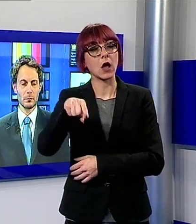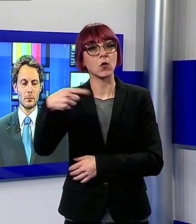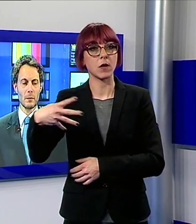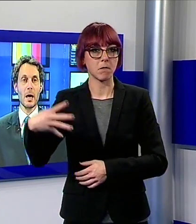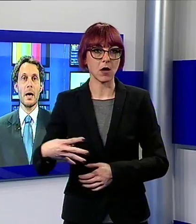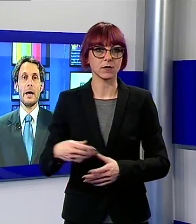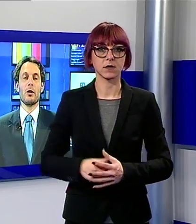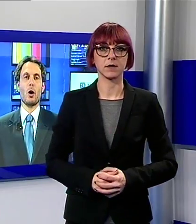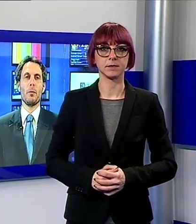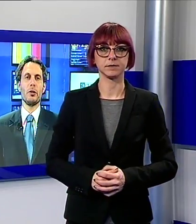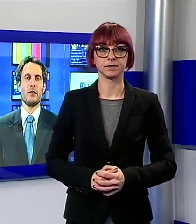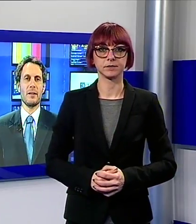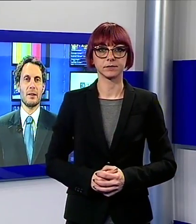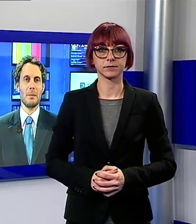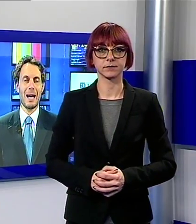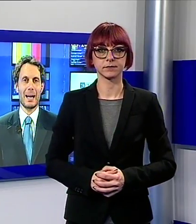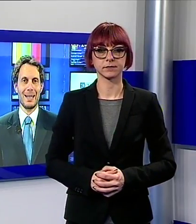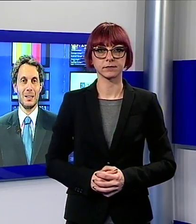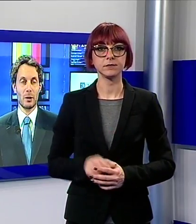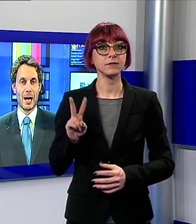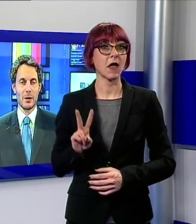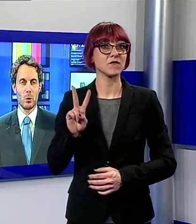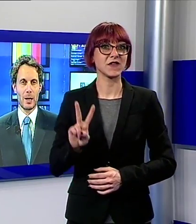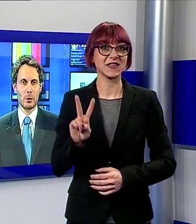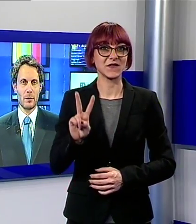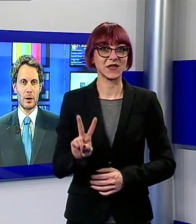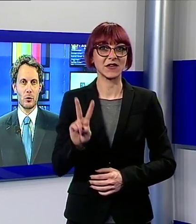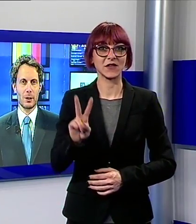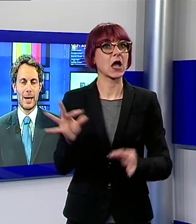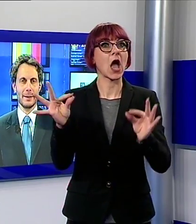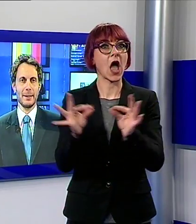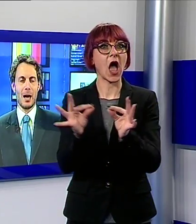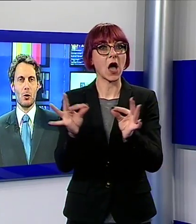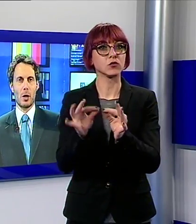e ora come ogni fine settimana l'editoriale curato da Sergio Talenti l'ancora